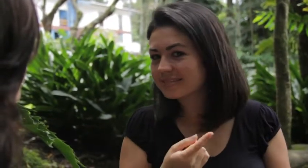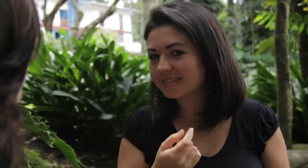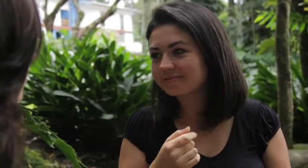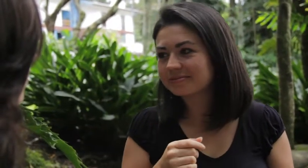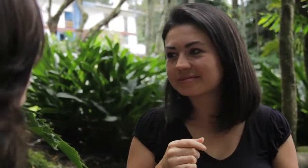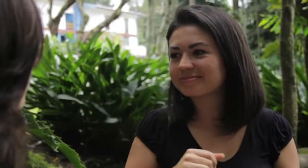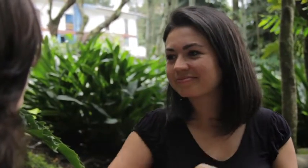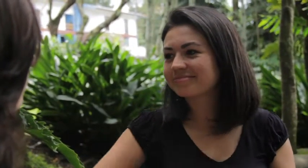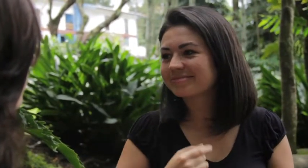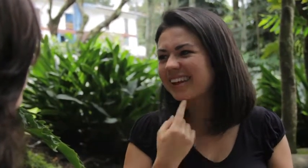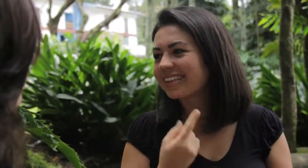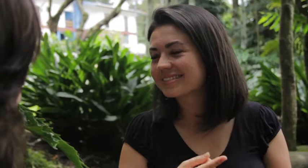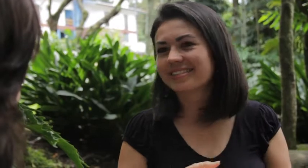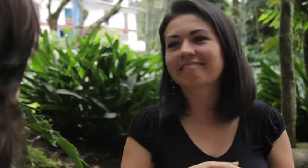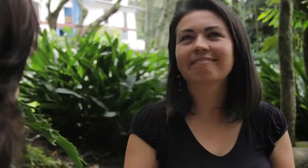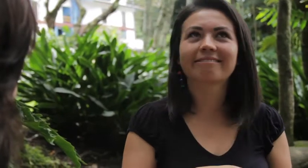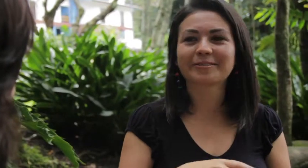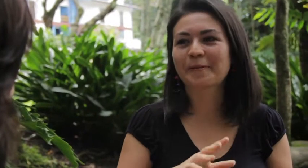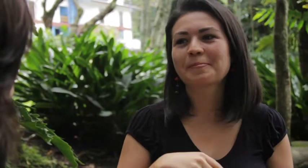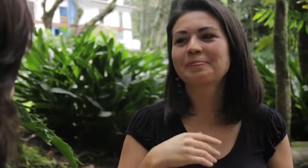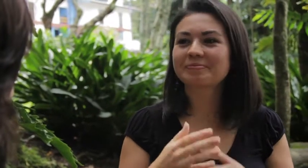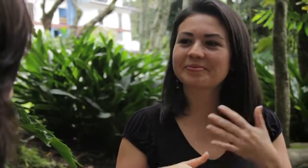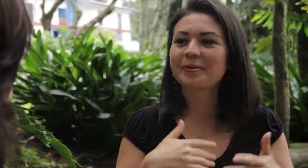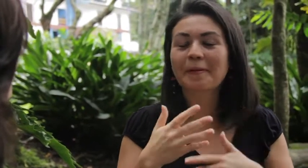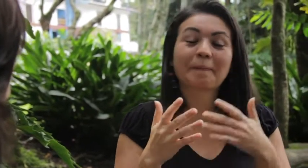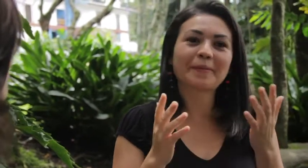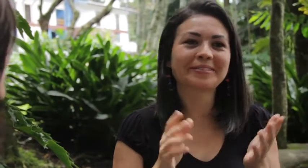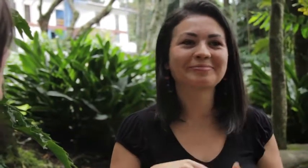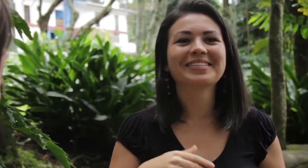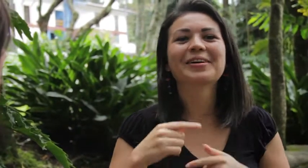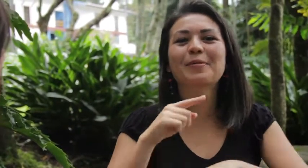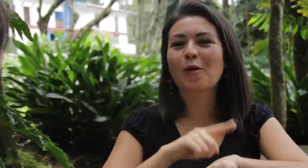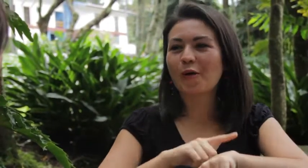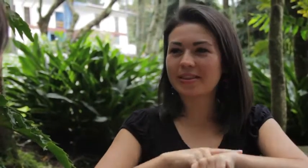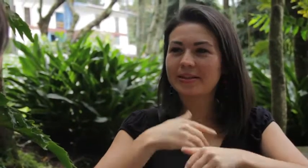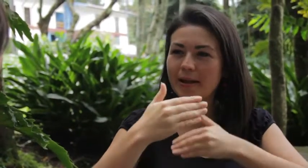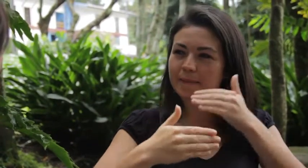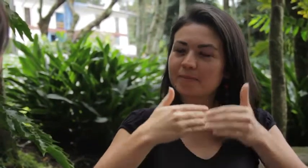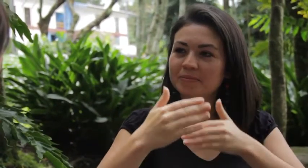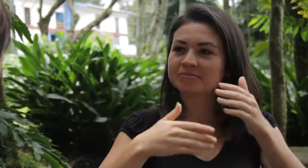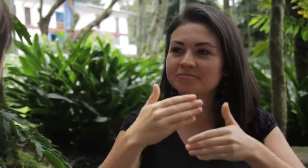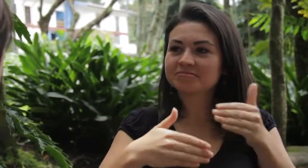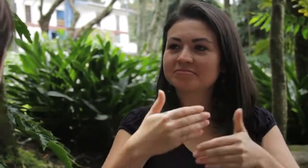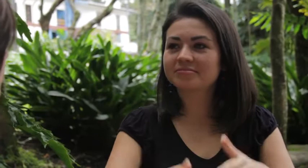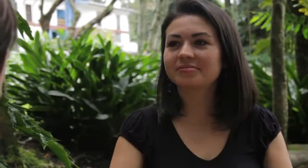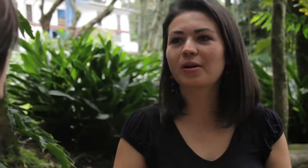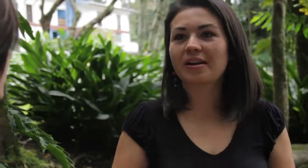daba pena De preguntar ¿Qué es lo que están diciendo? Pero bueno Tiempo después El